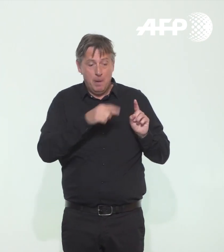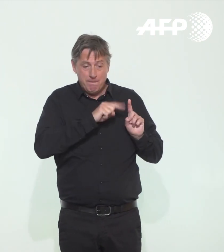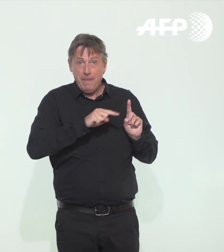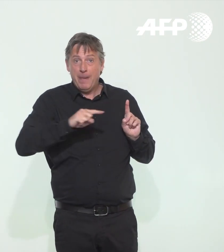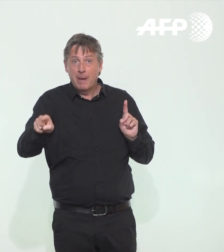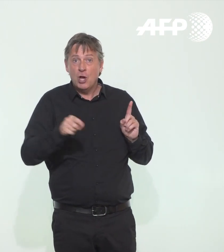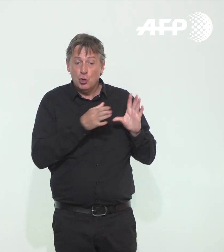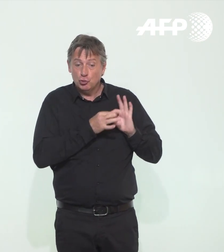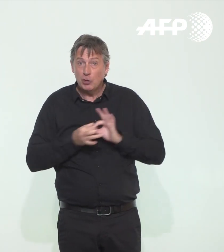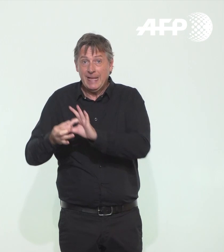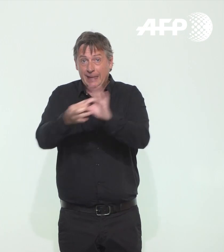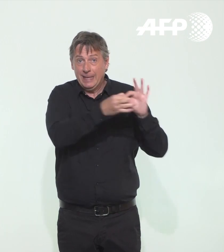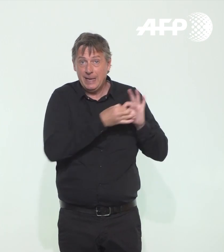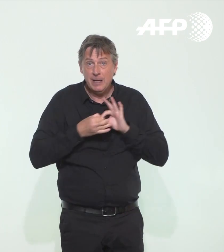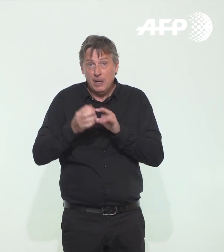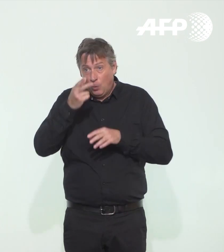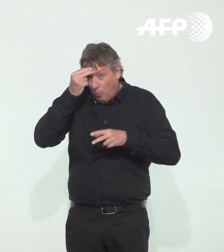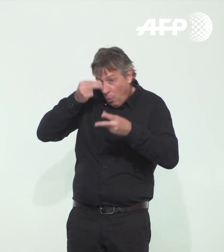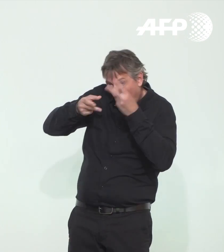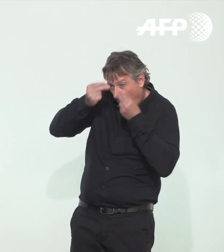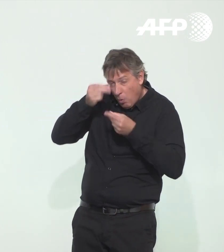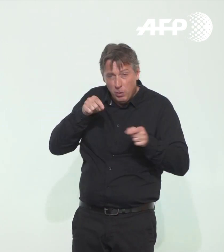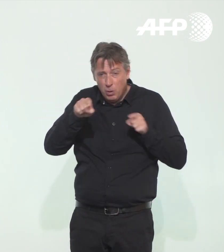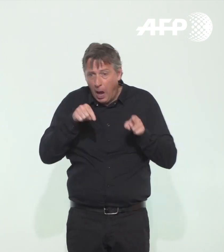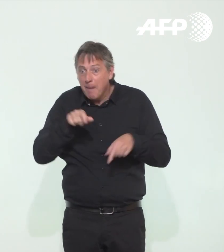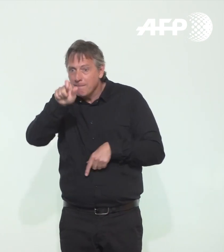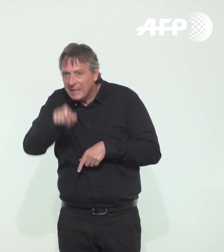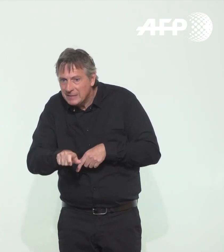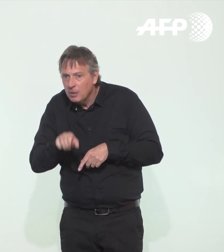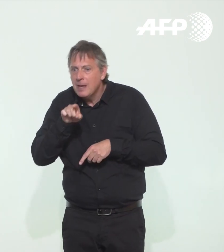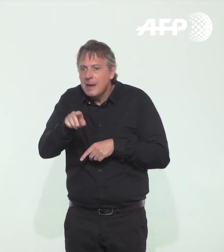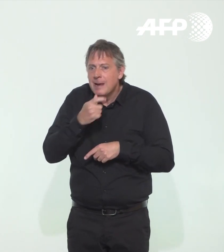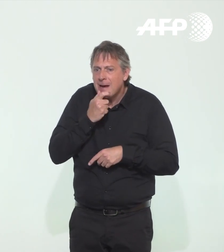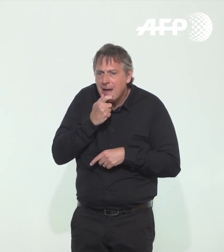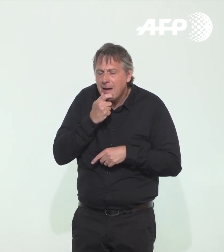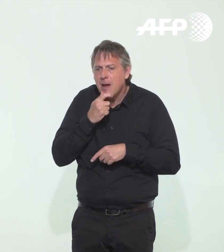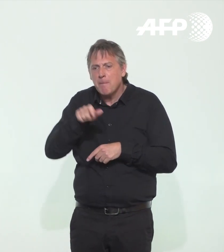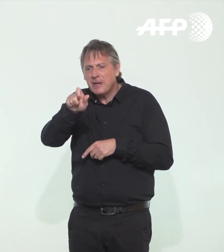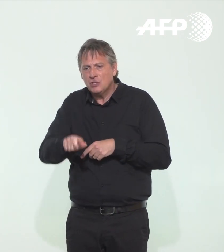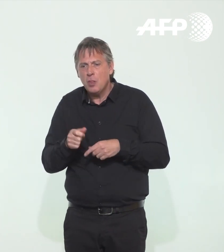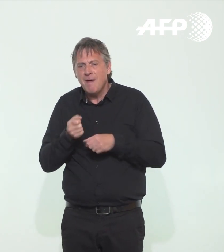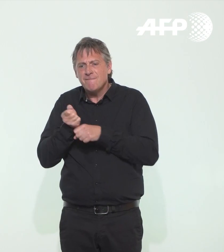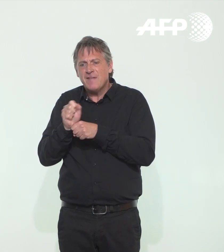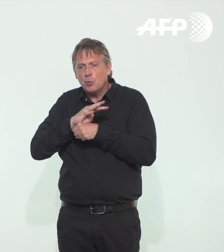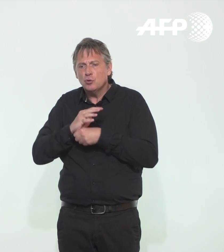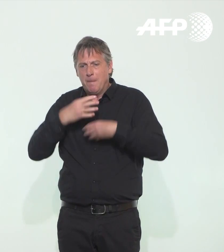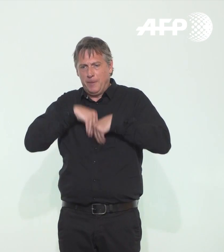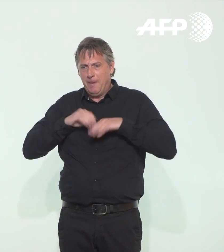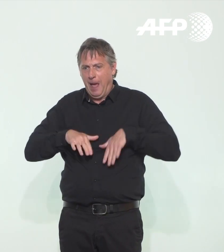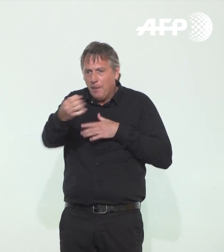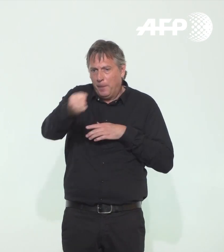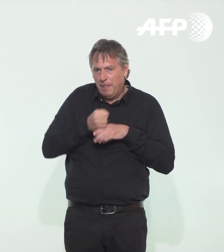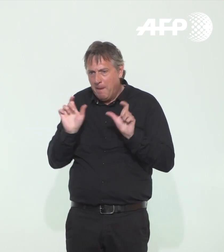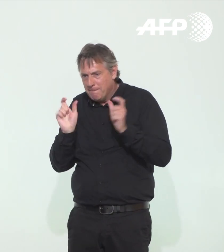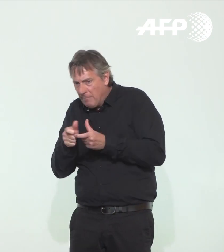de solidarité, de compréhension mutuelle pour aller rechercher des personnes porteuses pour casser les chaînes de transmission. Donc, à partir du moment où vous vous posez la question